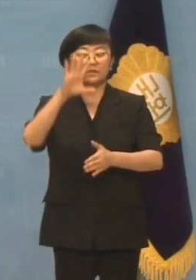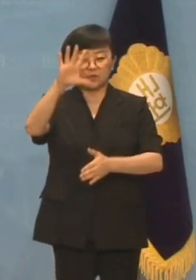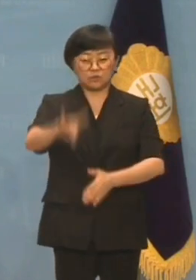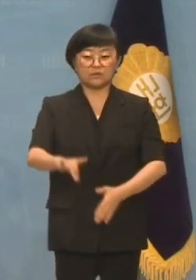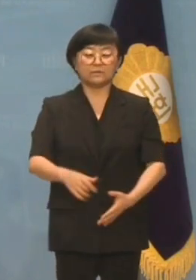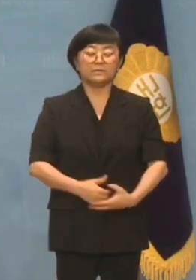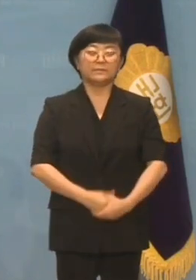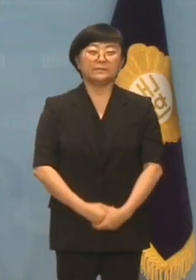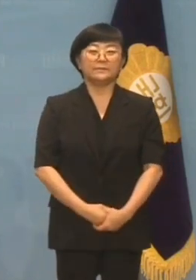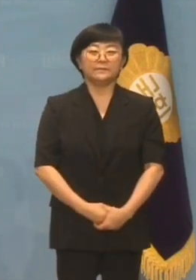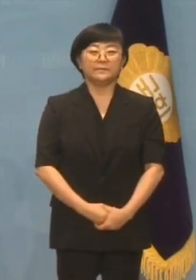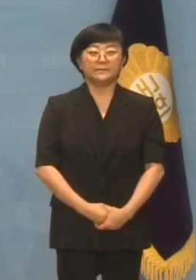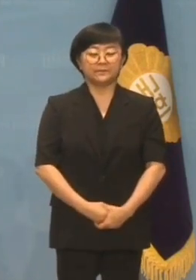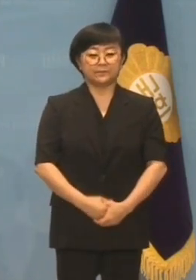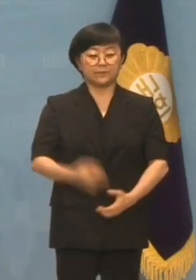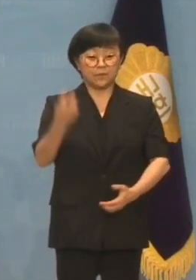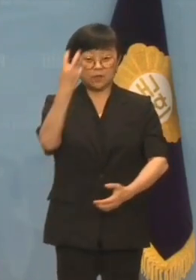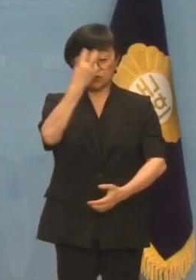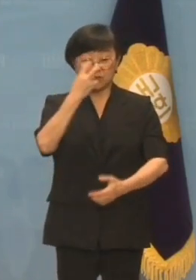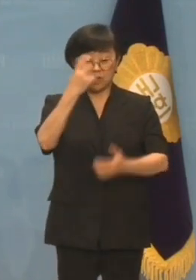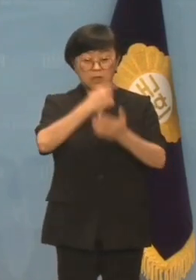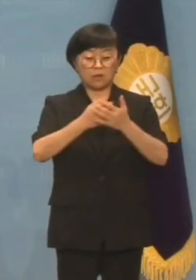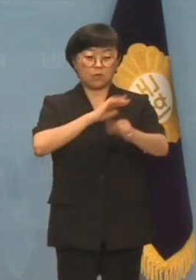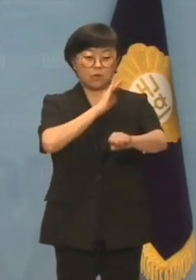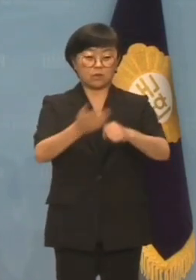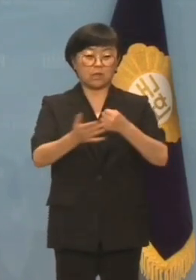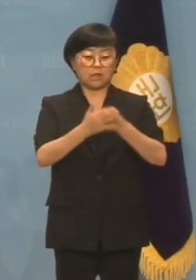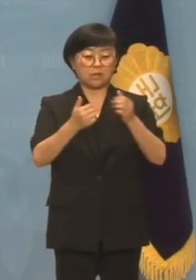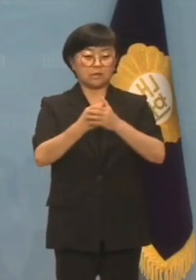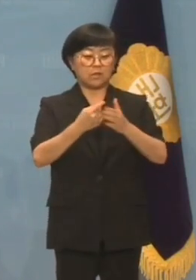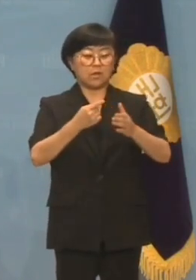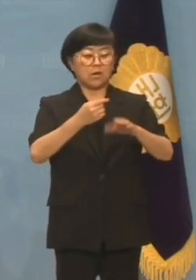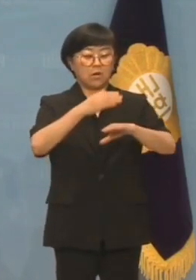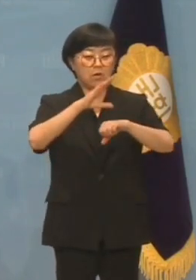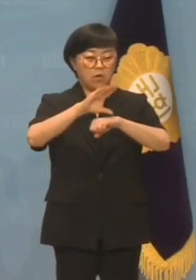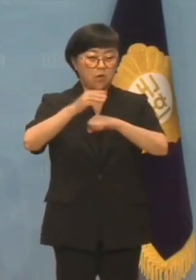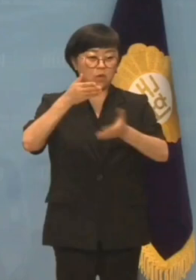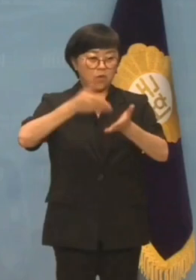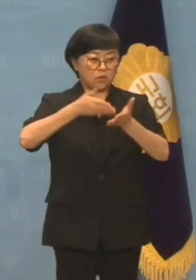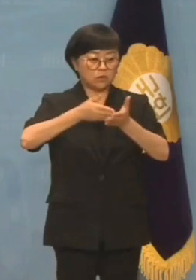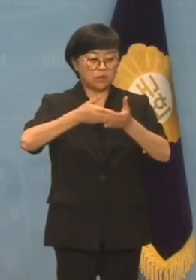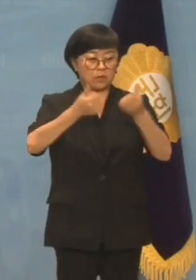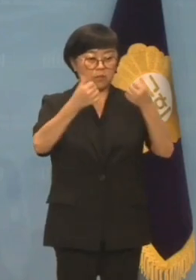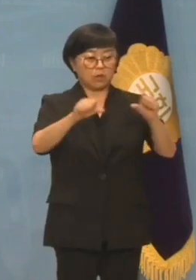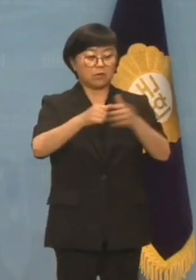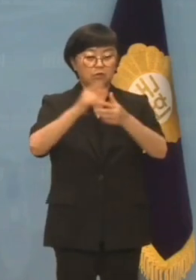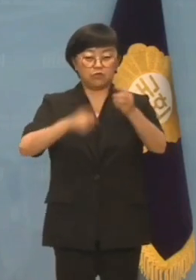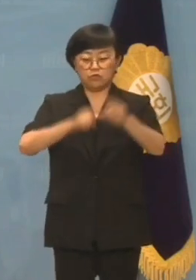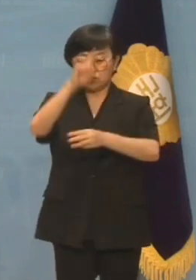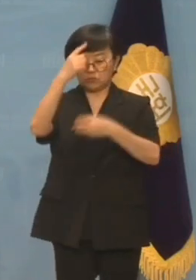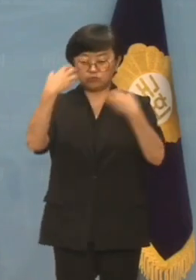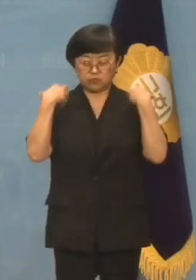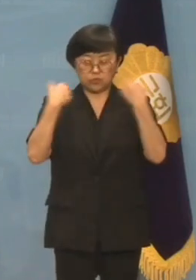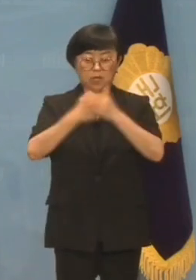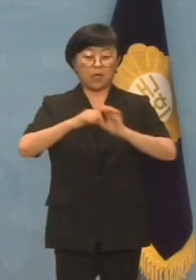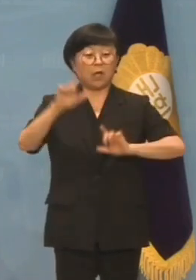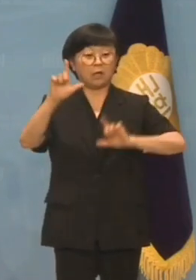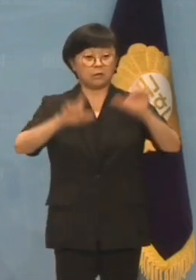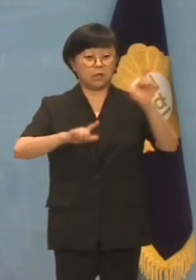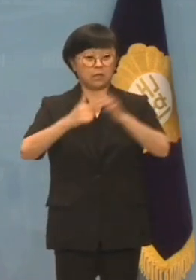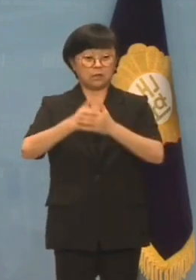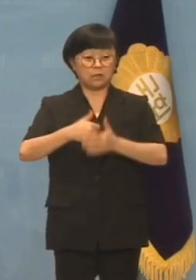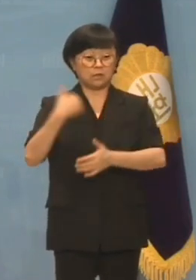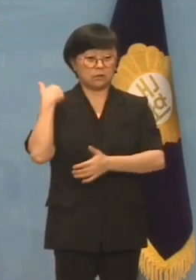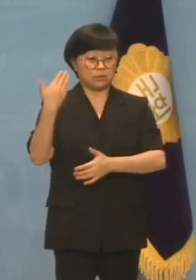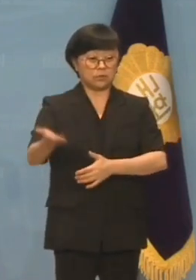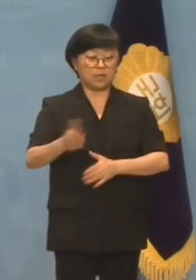않습니다. 수사권을 앞세워 민주주의 기둥인 언론 자유를 파괴하려는 윤석열 정부의 행태를 결코